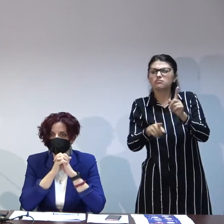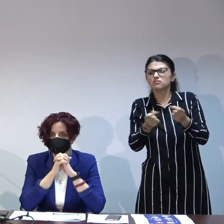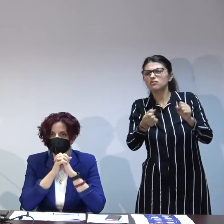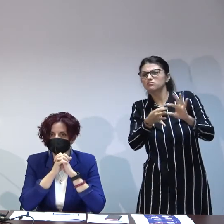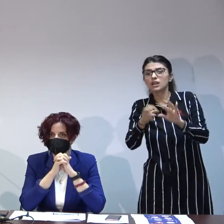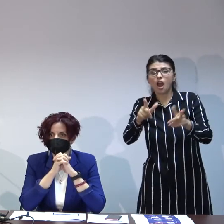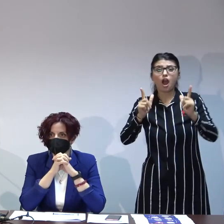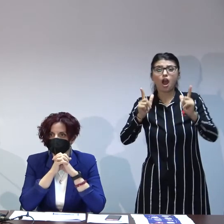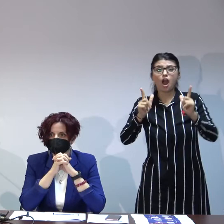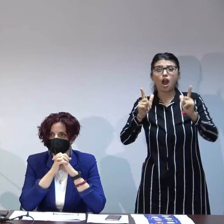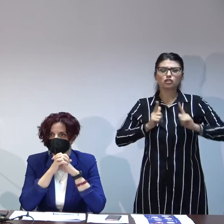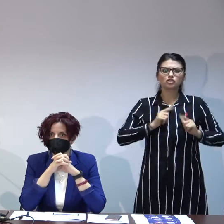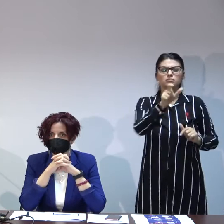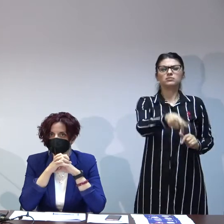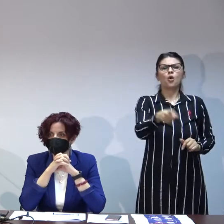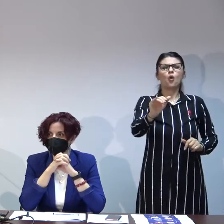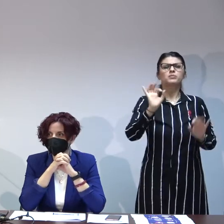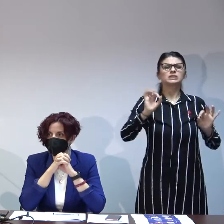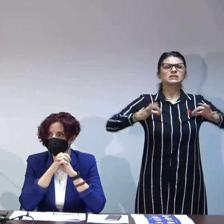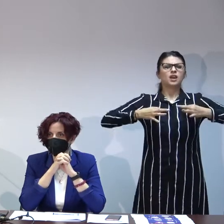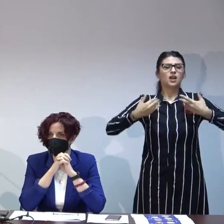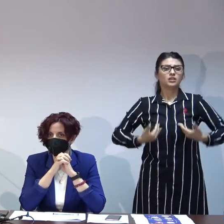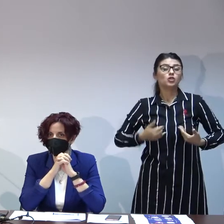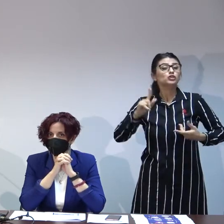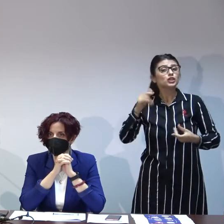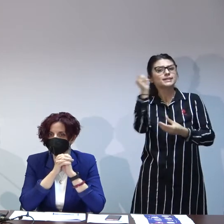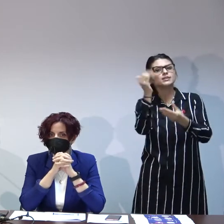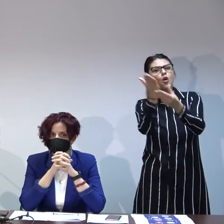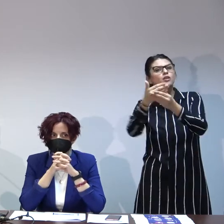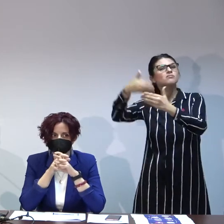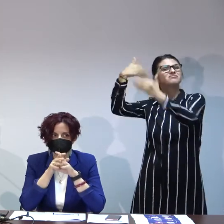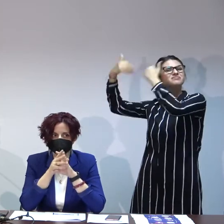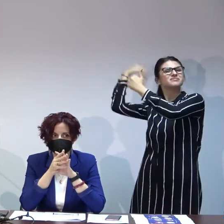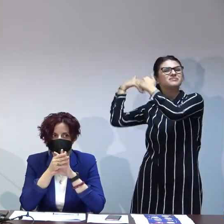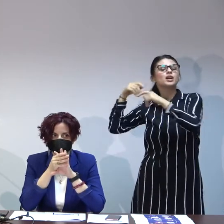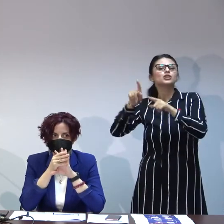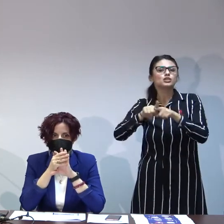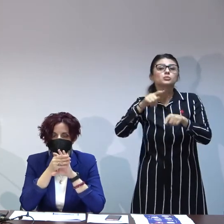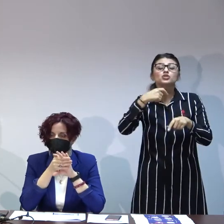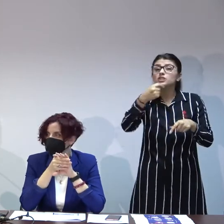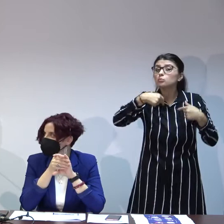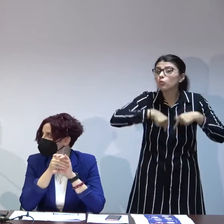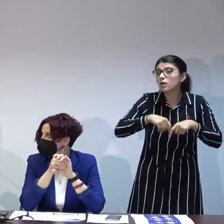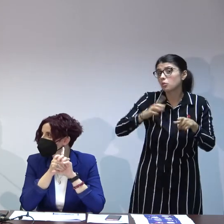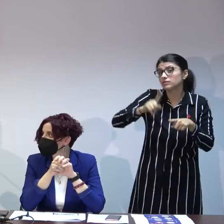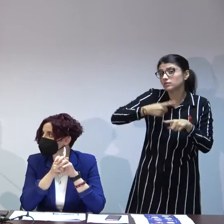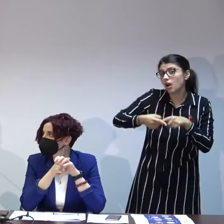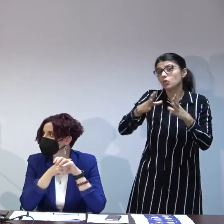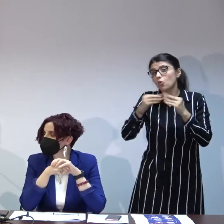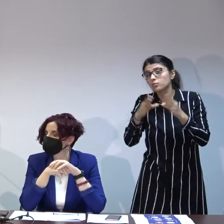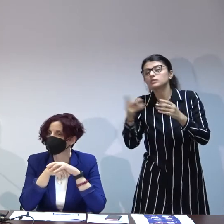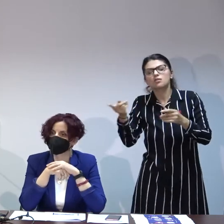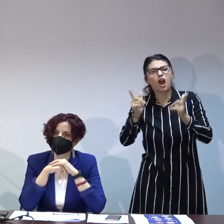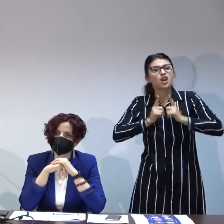fie clinic sănătos eventual și istoricul să fie ok și etnia să fie cea corectă s-ar putea să aștepți foarte mult timp